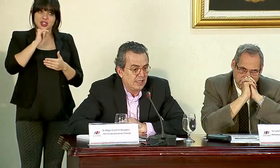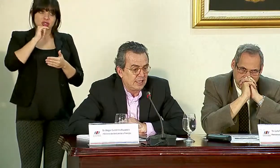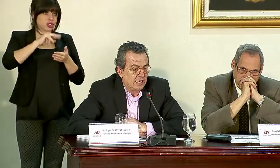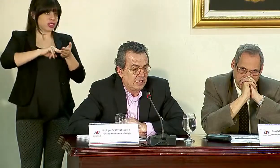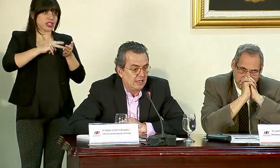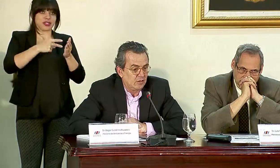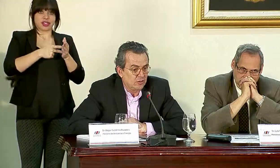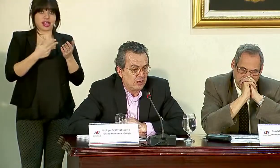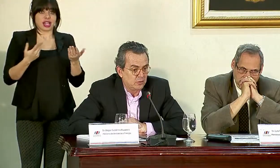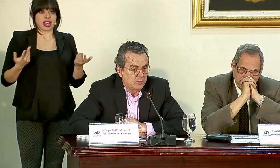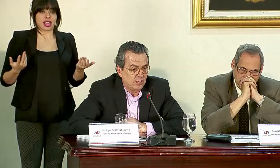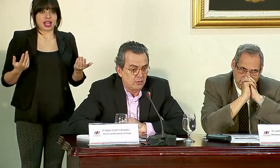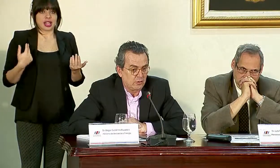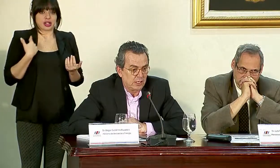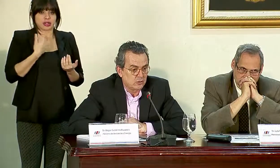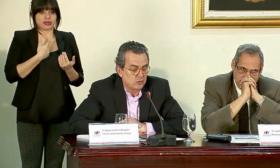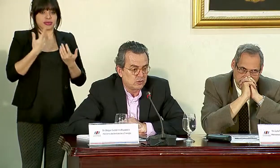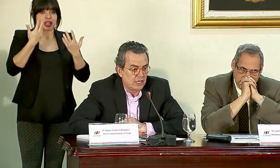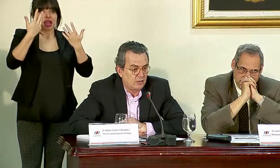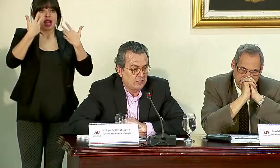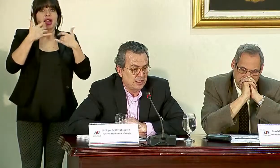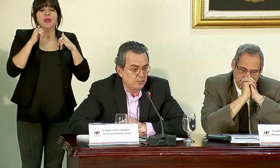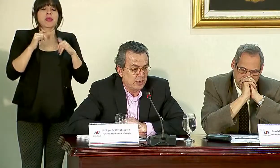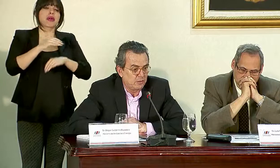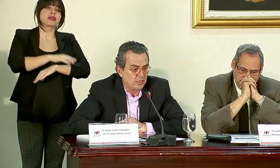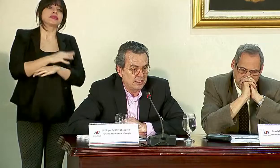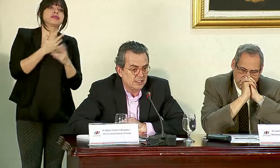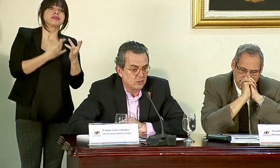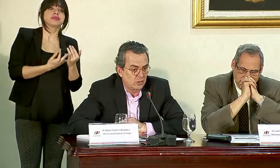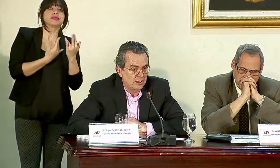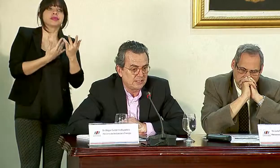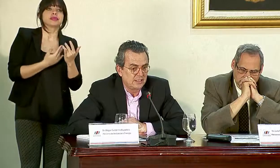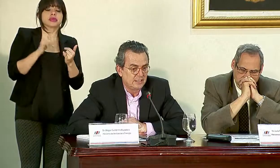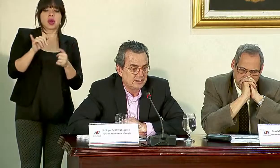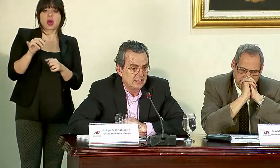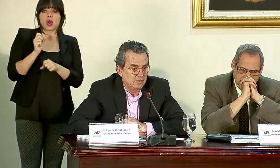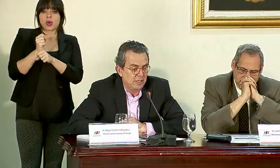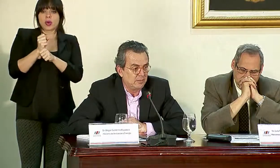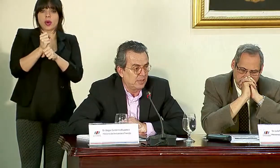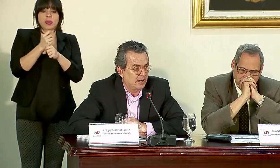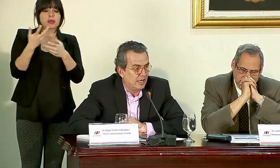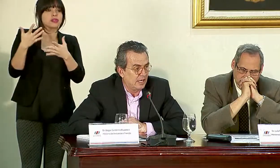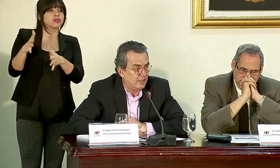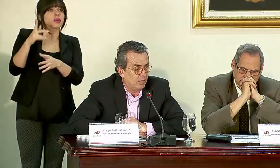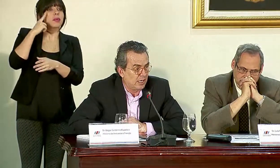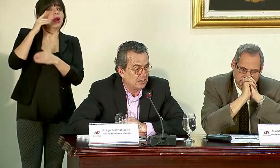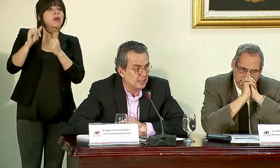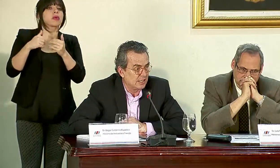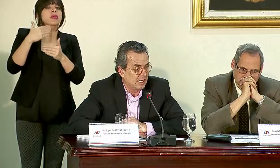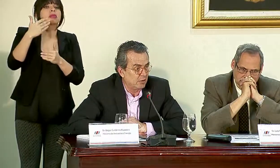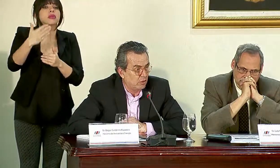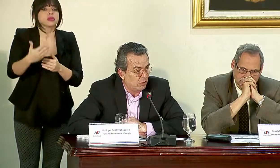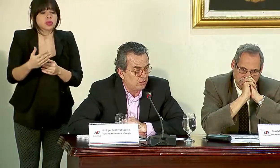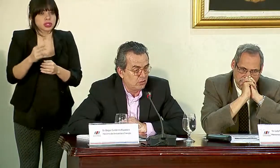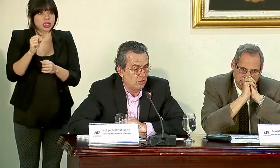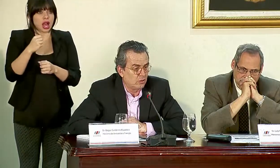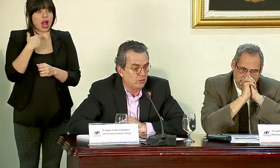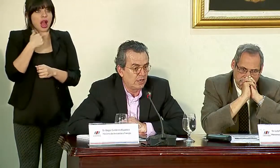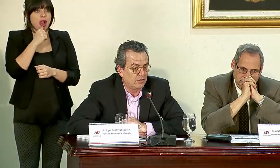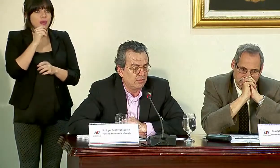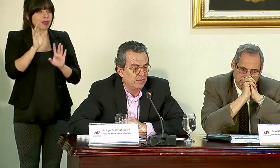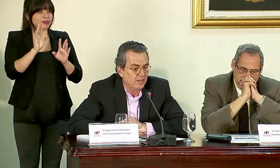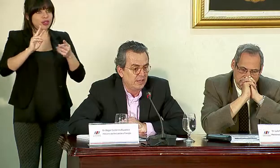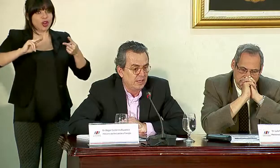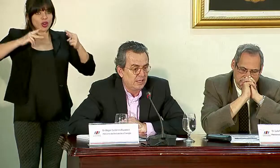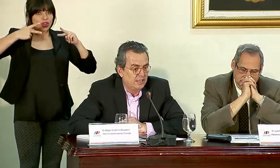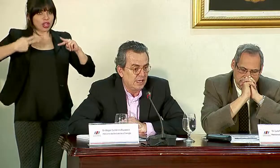que nos quedemos con brazos cruzados y que esperemos de que estas obras se terminen para que Guanacaste tiene agua. No, todo lo